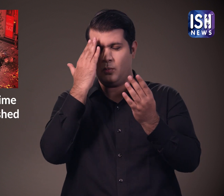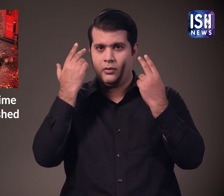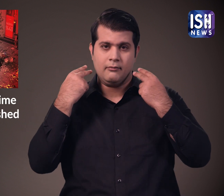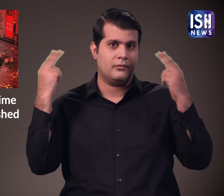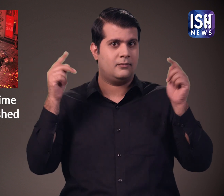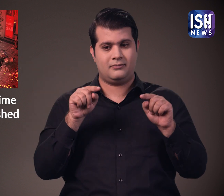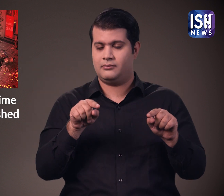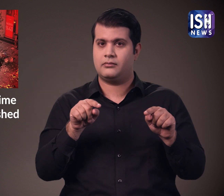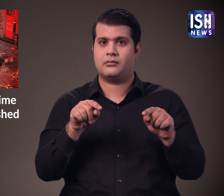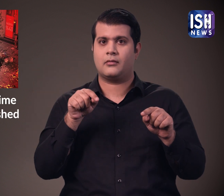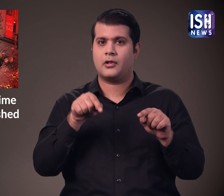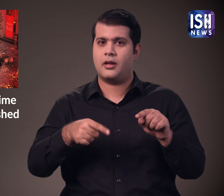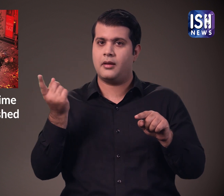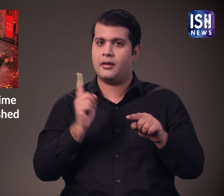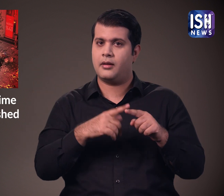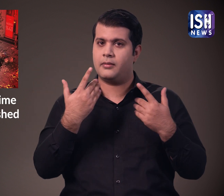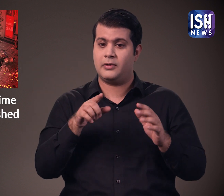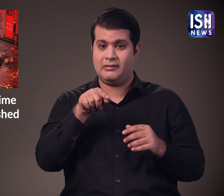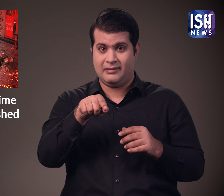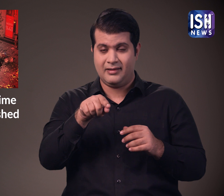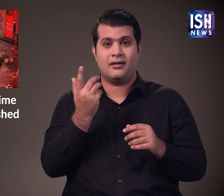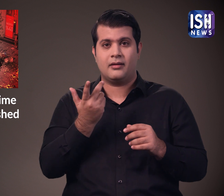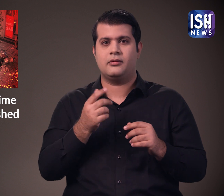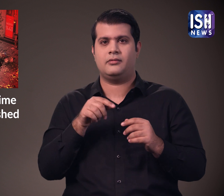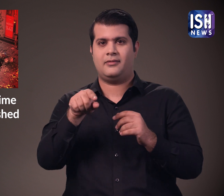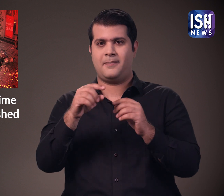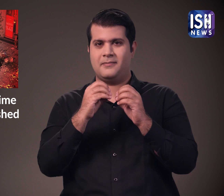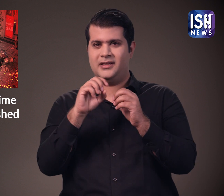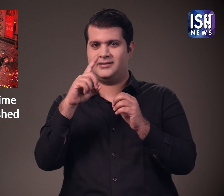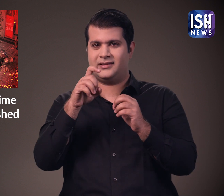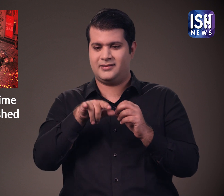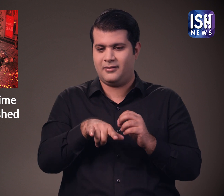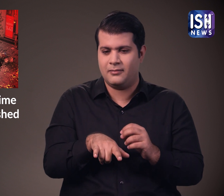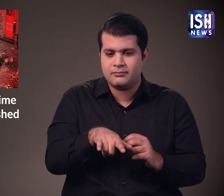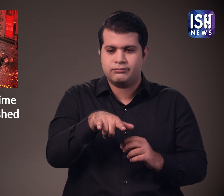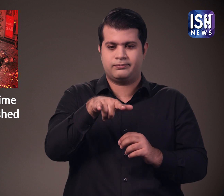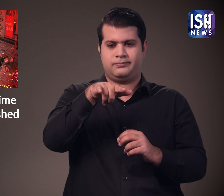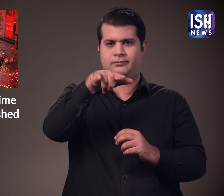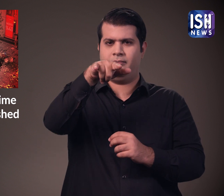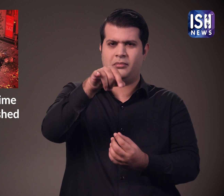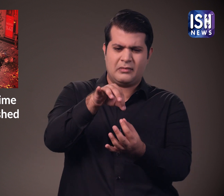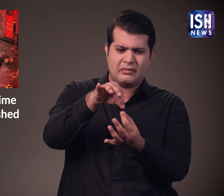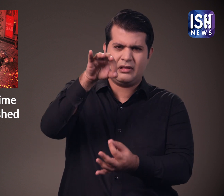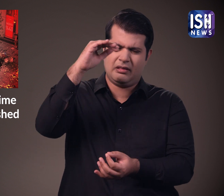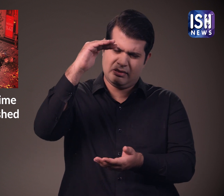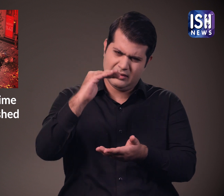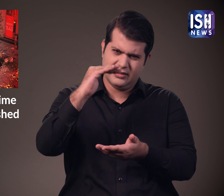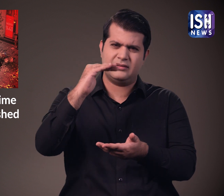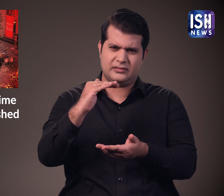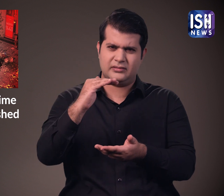लोगप्रिया है। मैं आपको बताता हूँ कि क्या हुआ। B-17 विमान जमीन से ज्यादा उंचाई पर नहीं